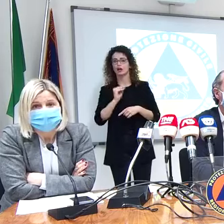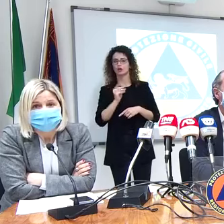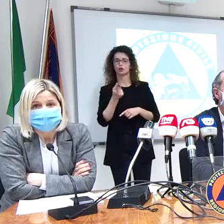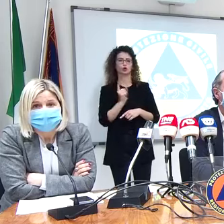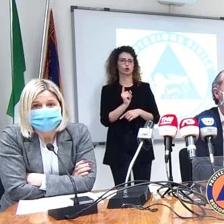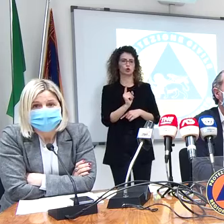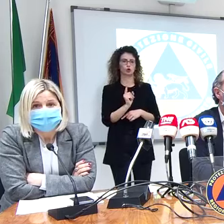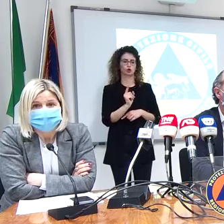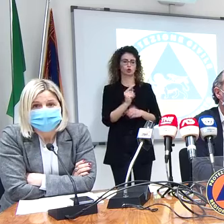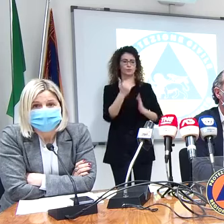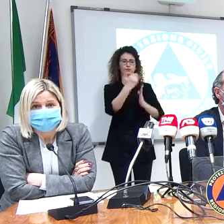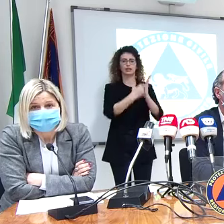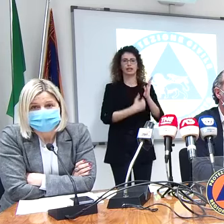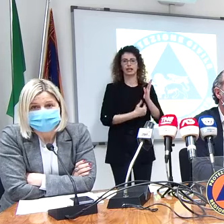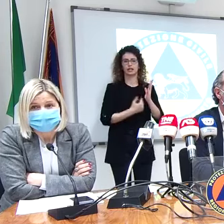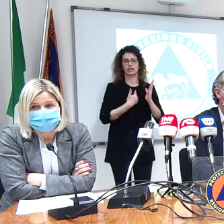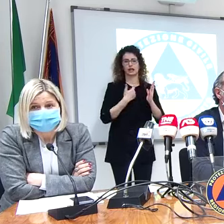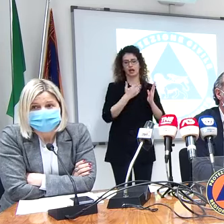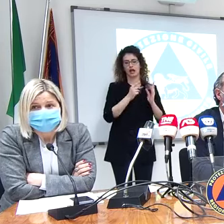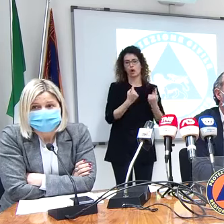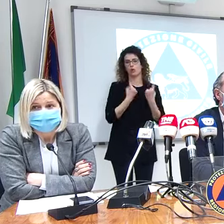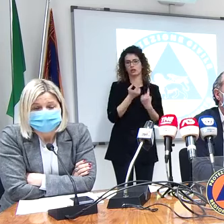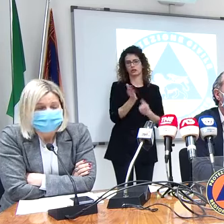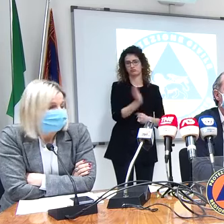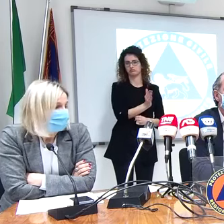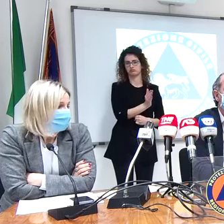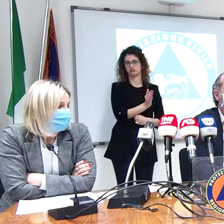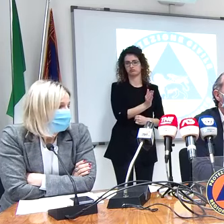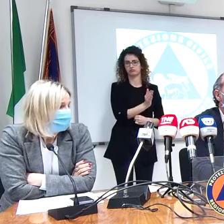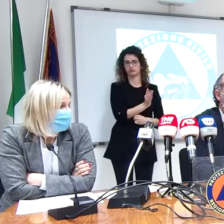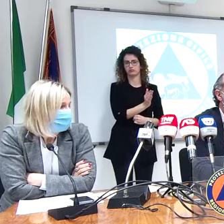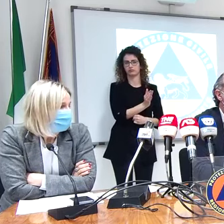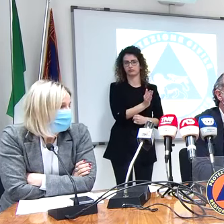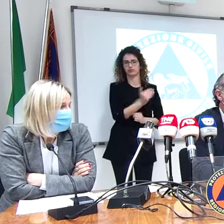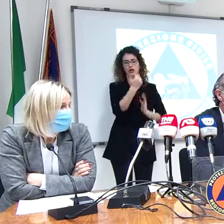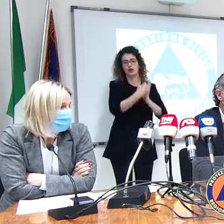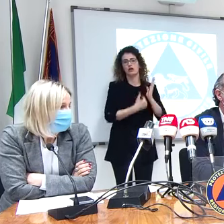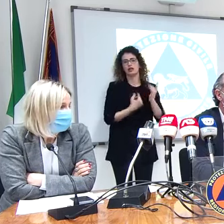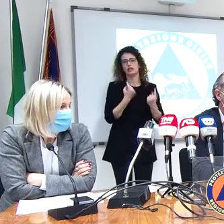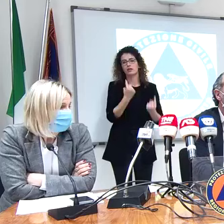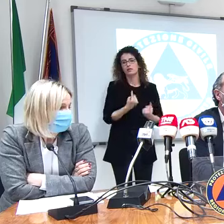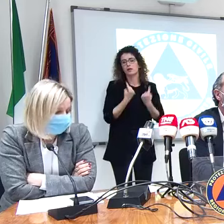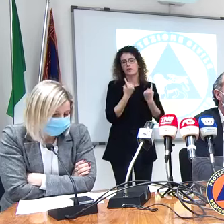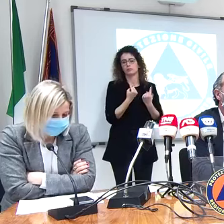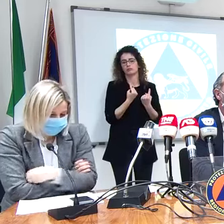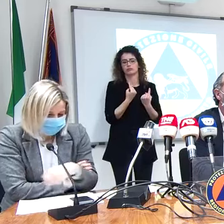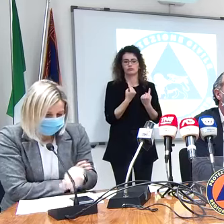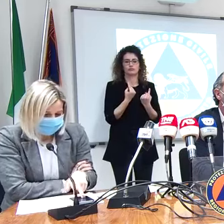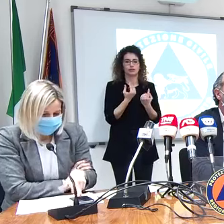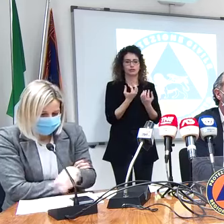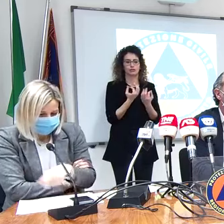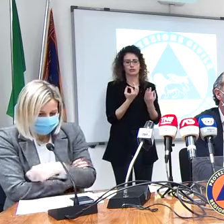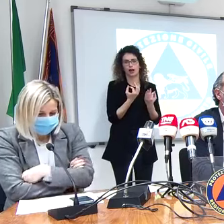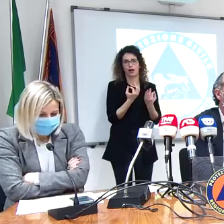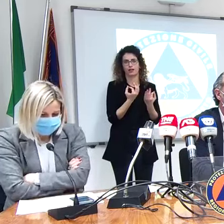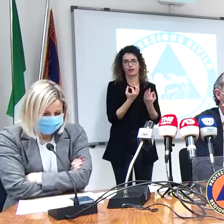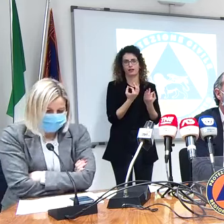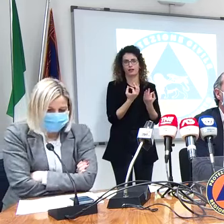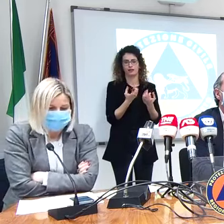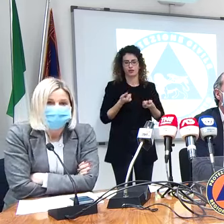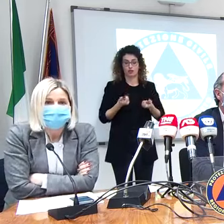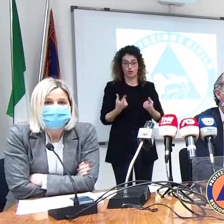riserva della quale parlo io è un'altra roba ma no, no, questa è una roba di buon senso con questi numeri noi dobbiamo avere dei